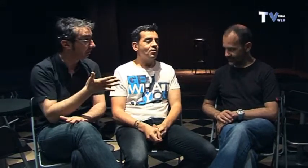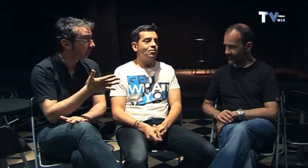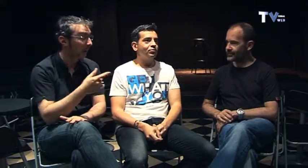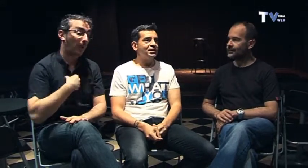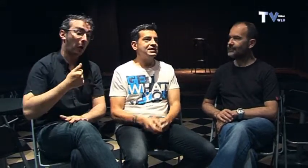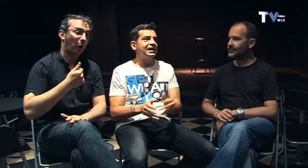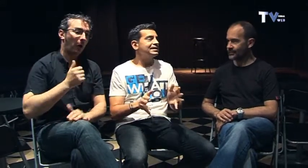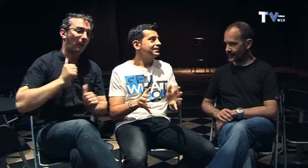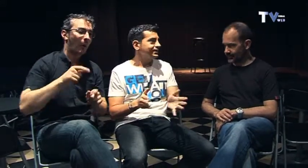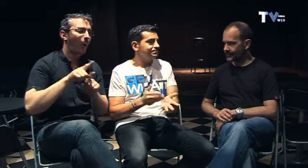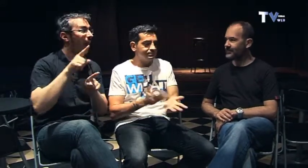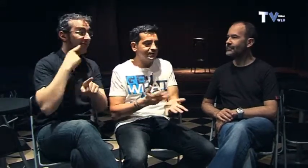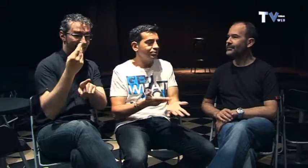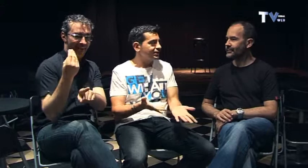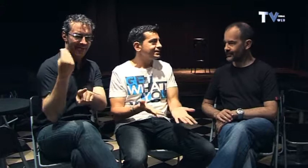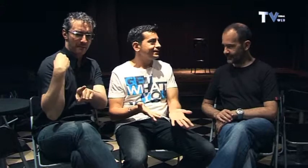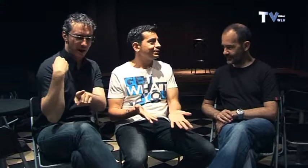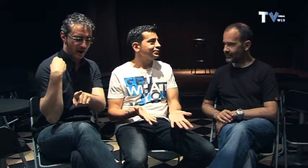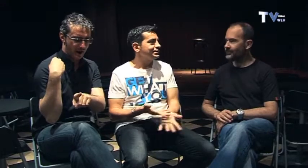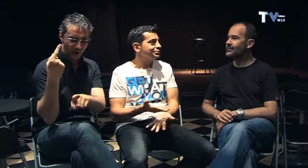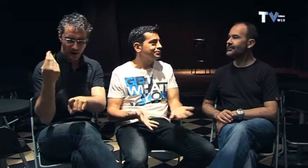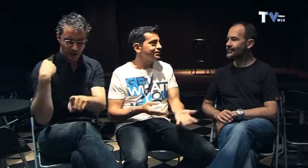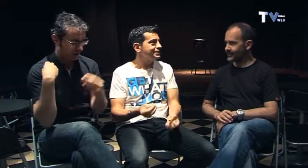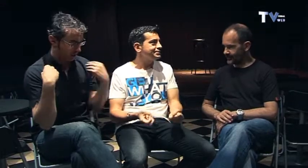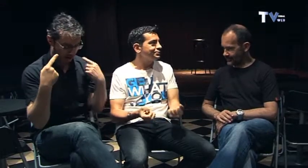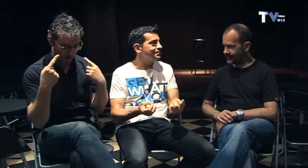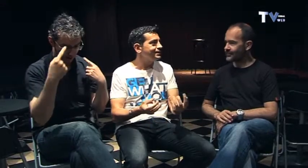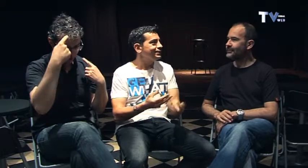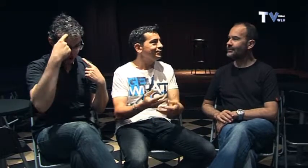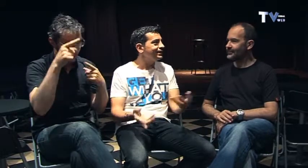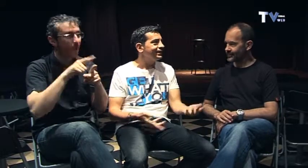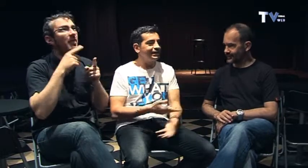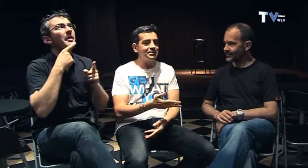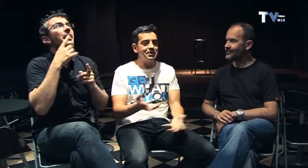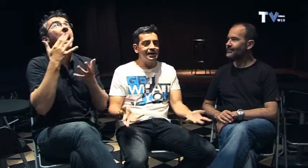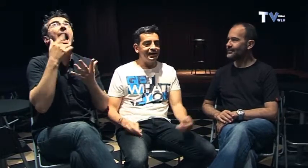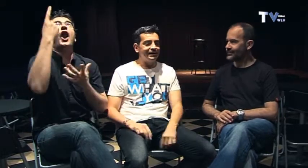como una señal de decir Ramón, ¿qué hay que hacer? te lo está pidiendo las